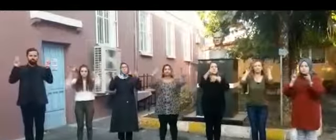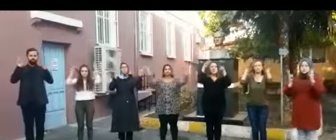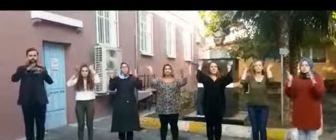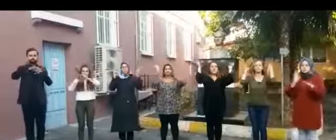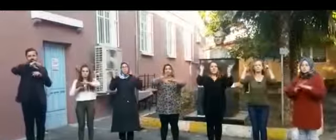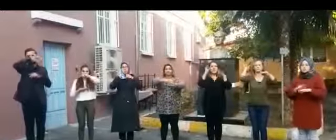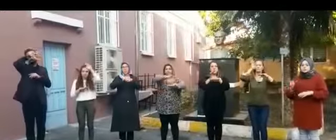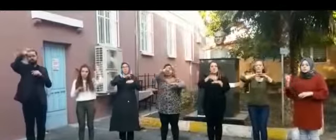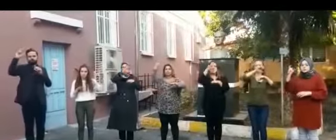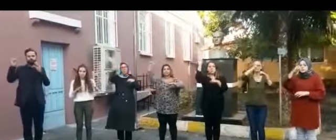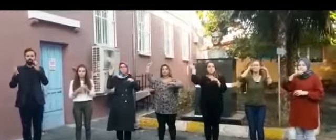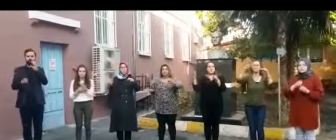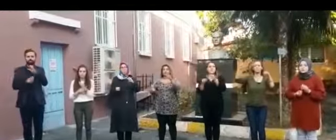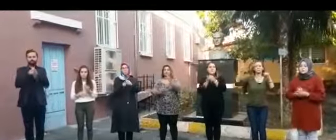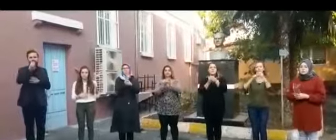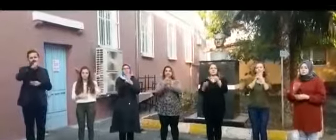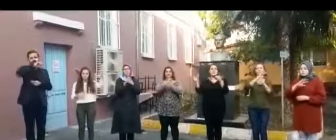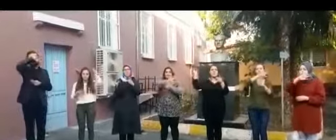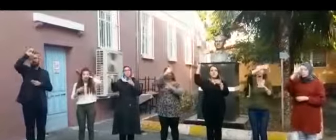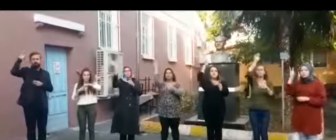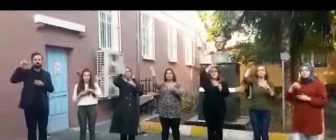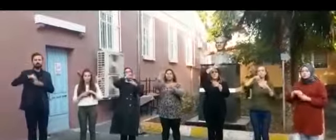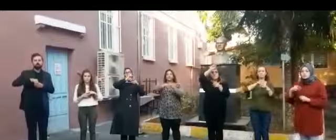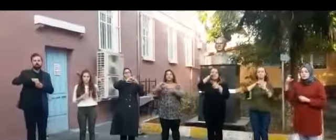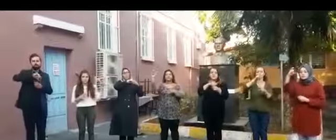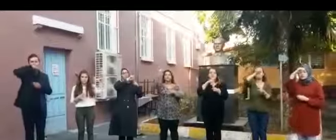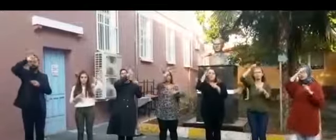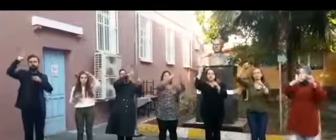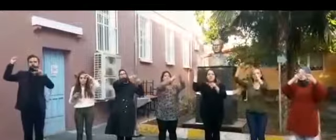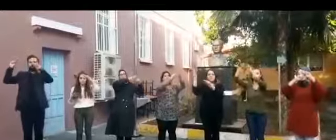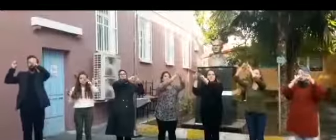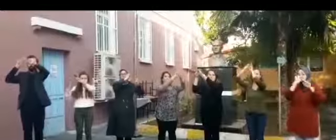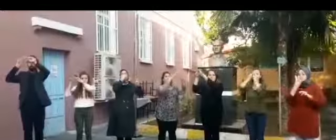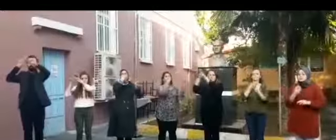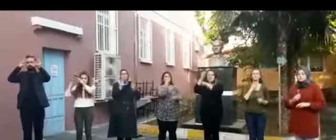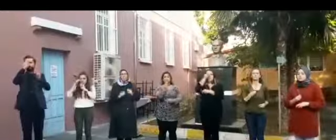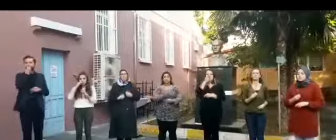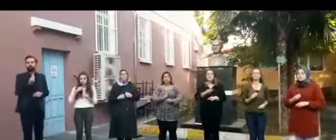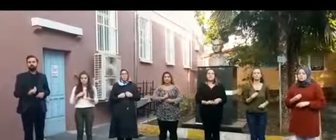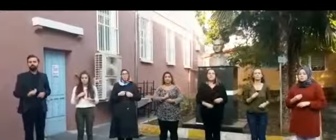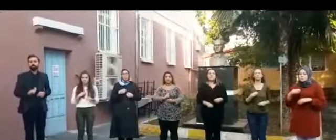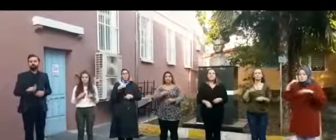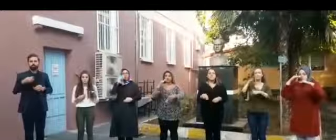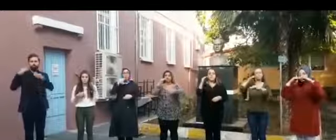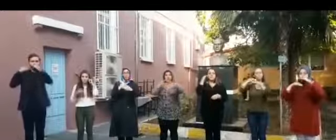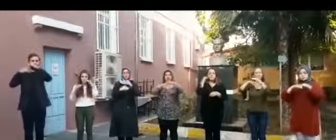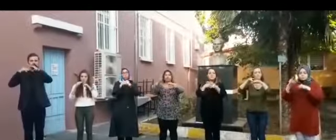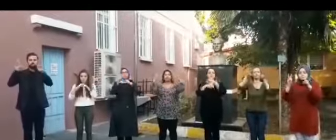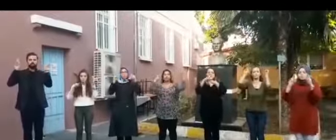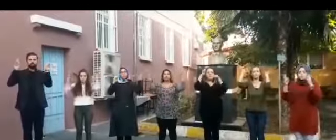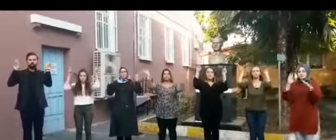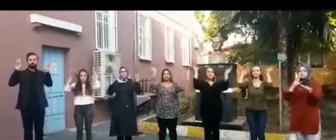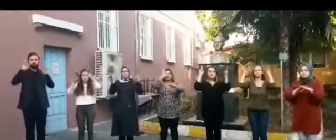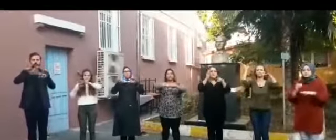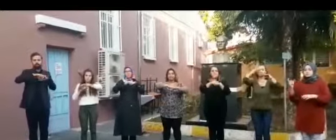aydınlatan, cumhuriyeti kuran Göklerdeki ay yıldız bize armağan Ulusu aydınlatan,